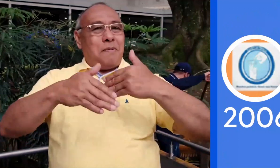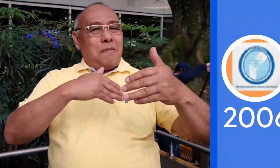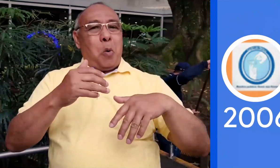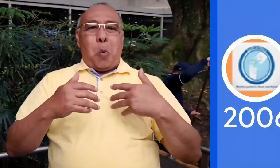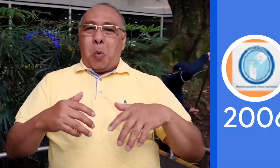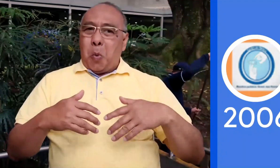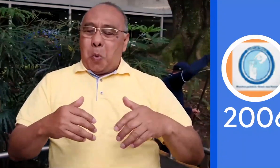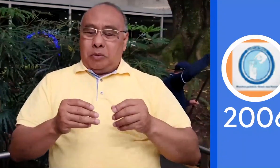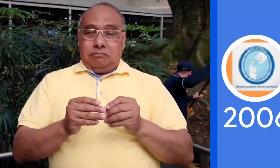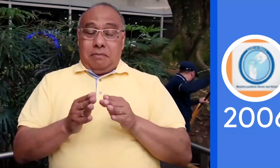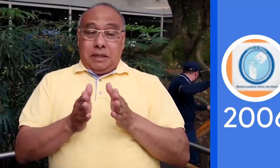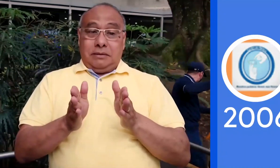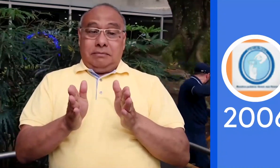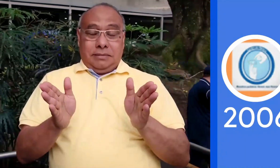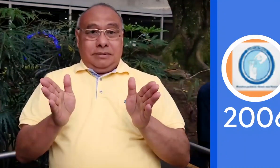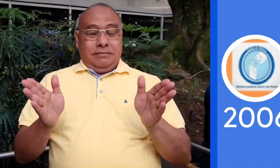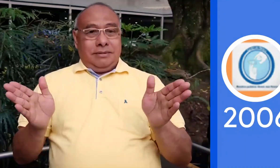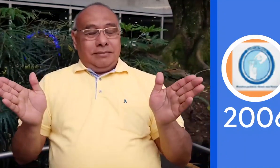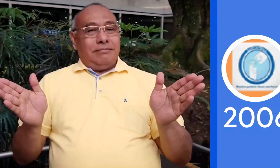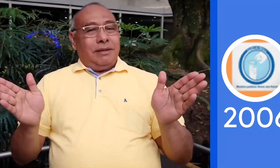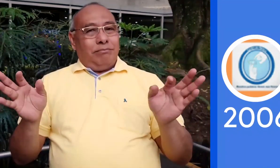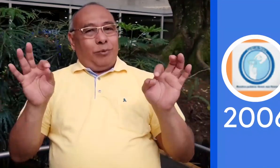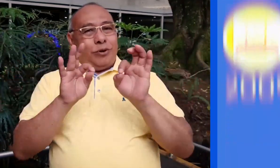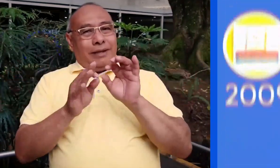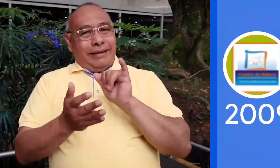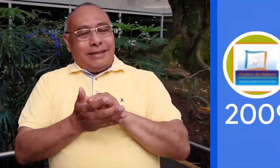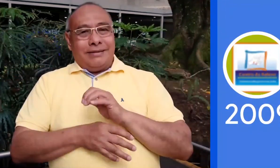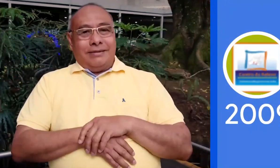que ha permitido la mejora y apertura en diferentes entornos.